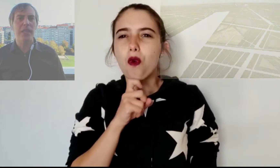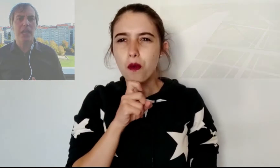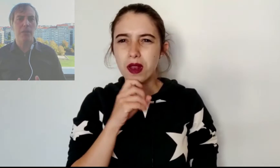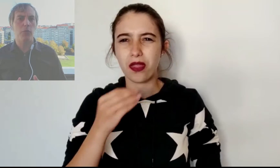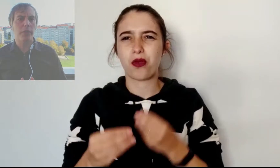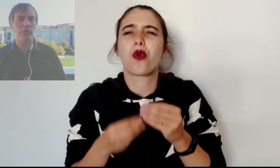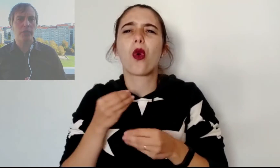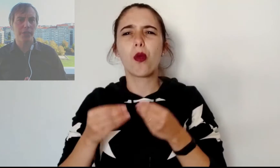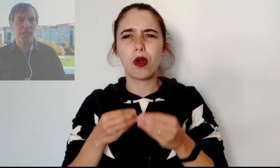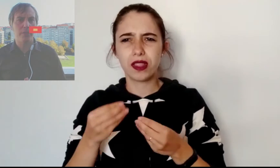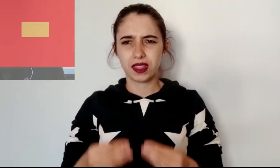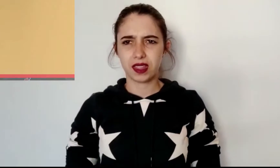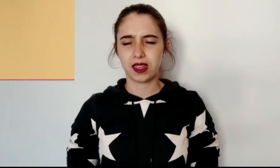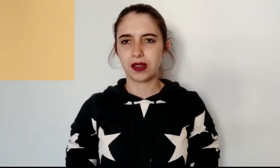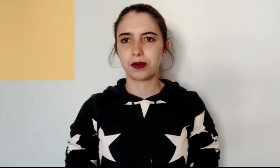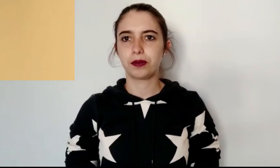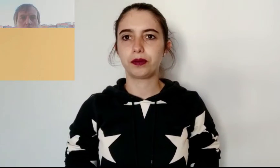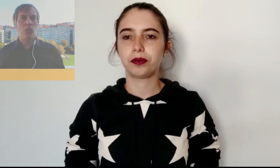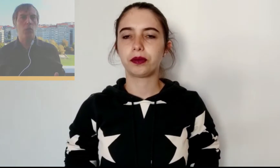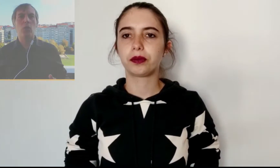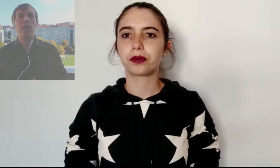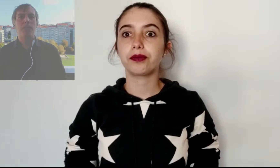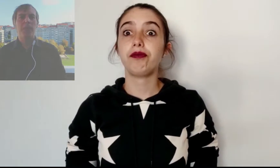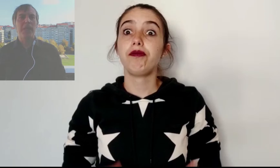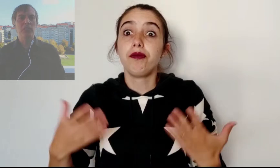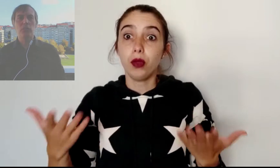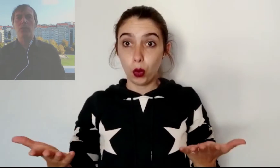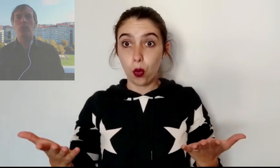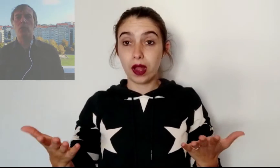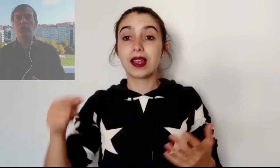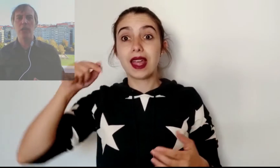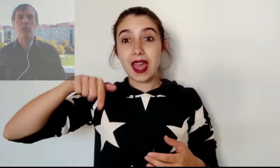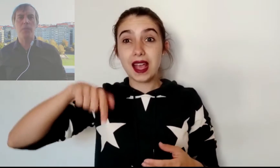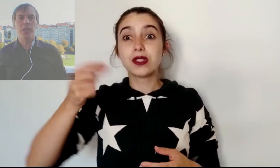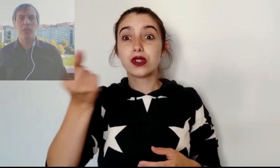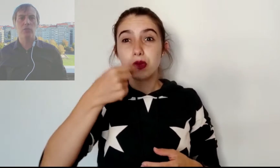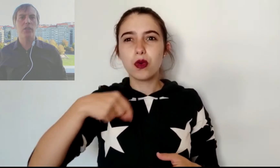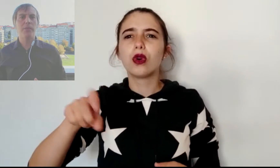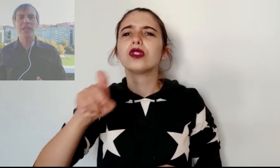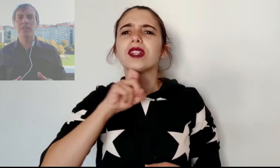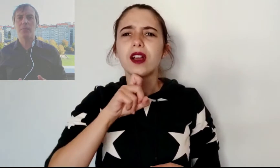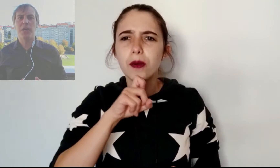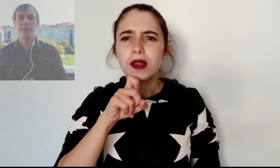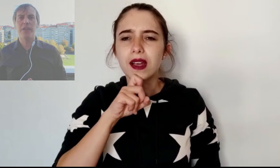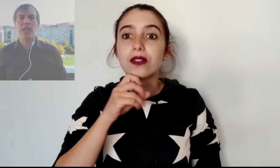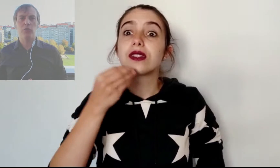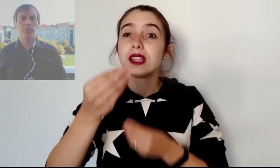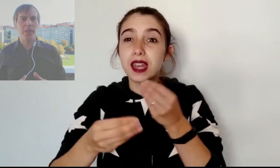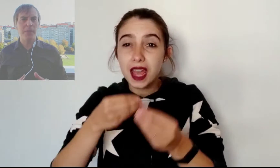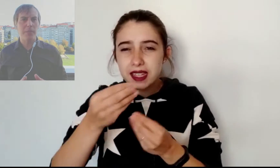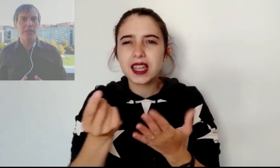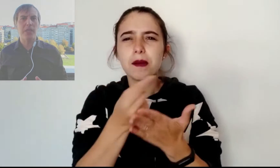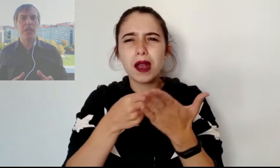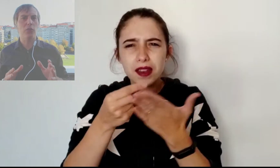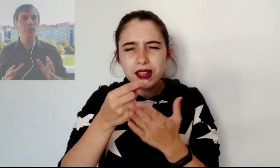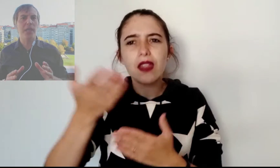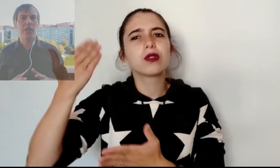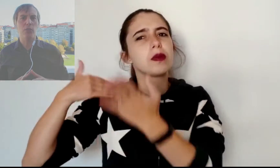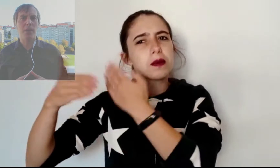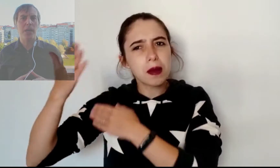la labor de su trazado. Con lo cual, estos dibujos tan complicados debían ser planificados previamente en un pequeño mapa